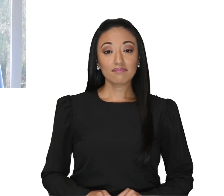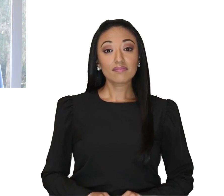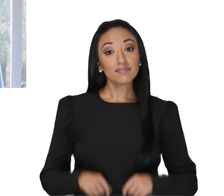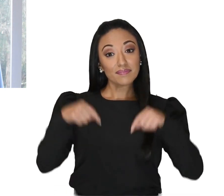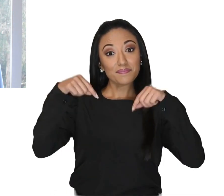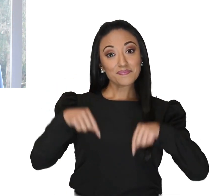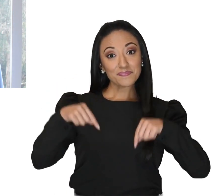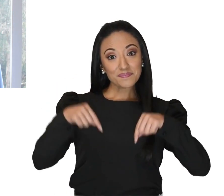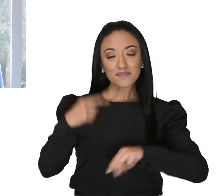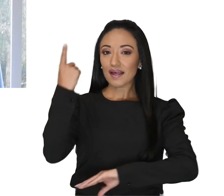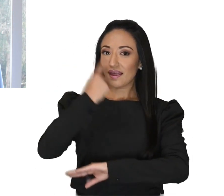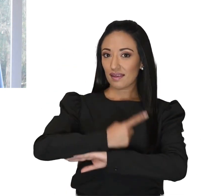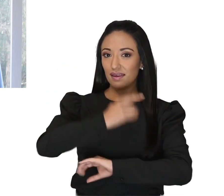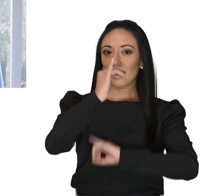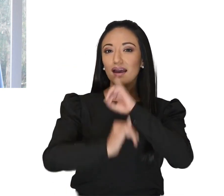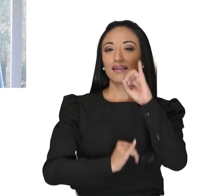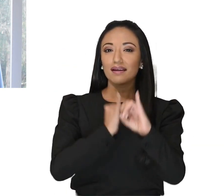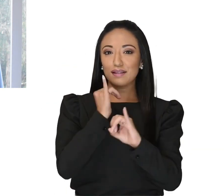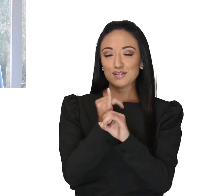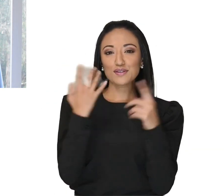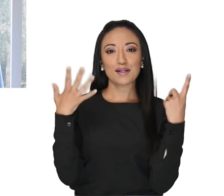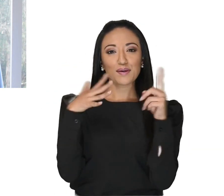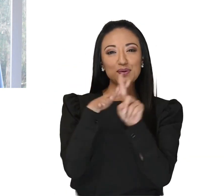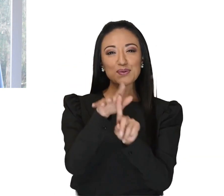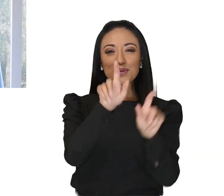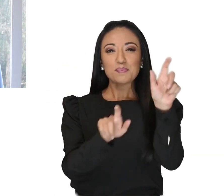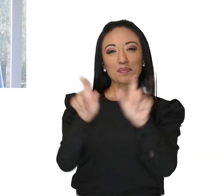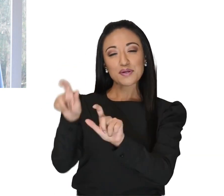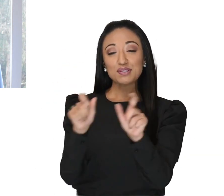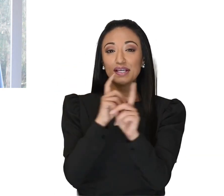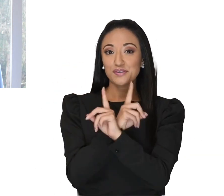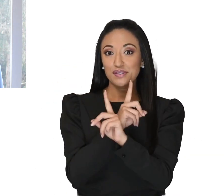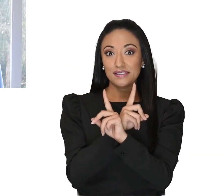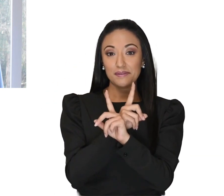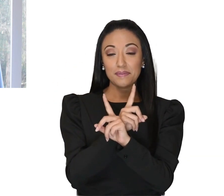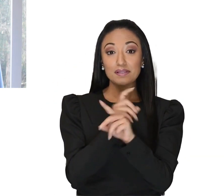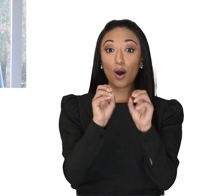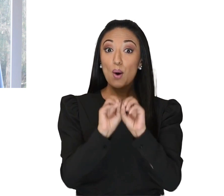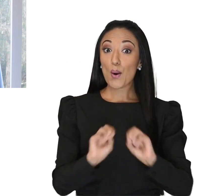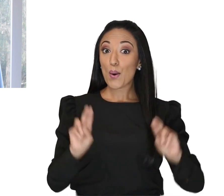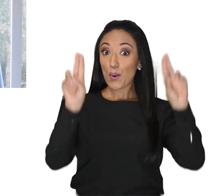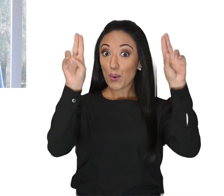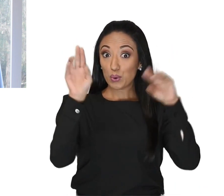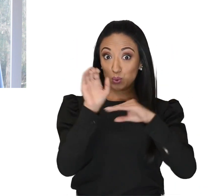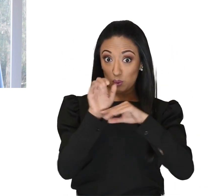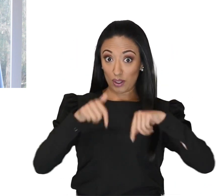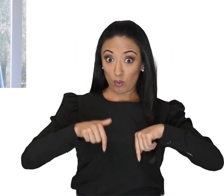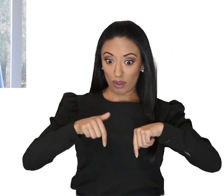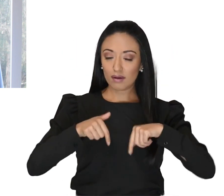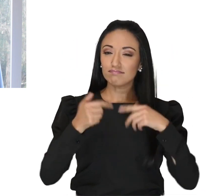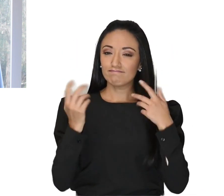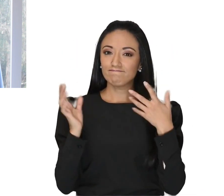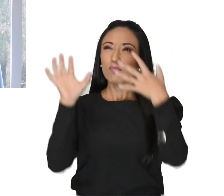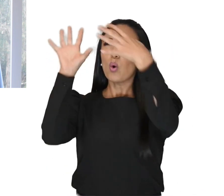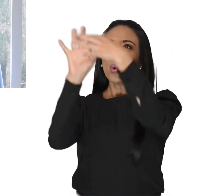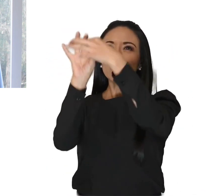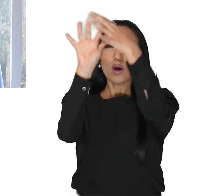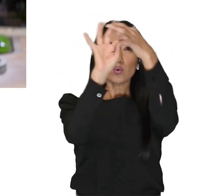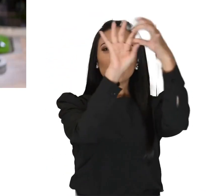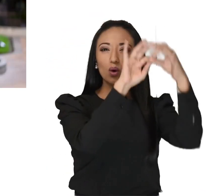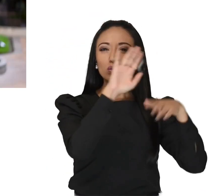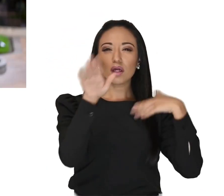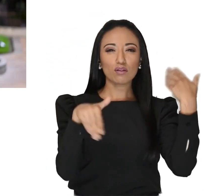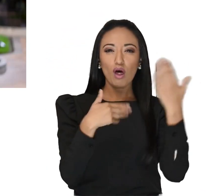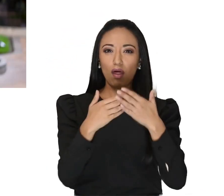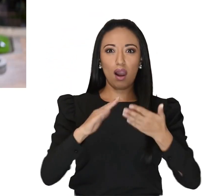En el Día Internacional de la Inclusión de las Personas con Discapacidad, las Naciones Unidas en Ecuador se unen a la comunidad global